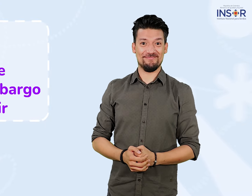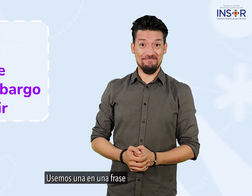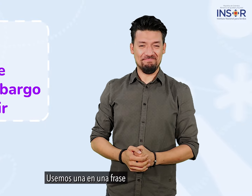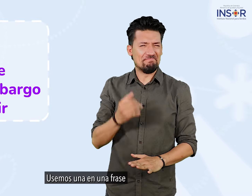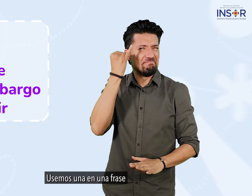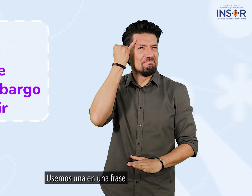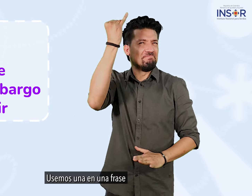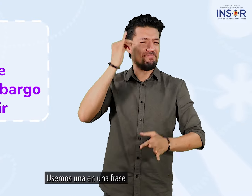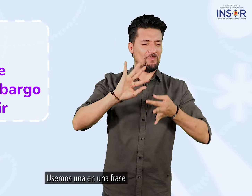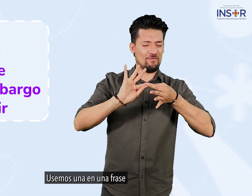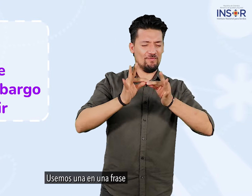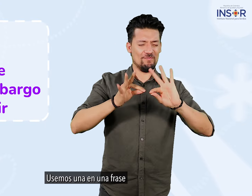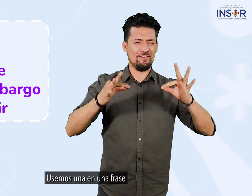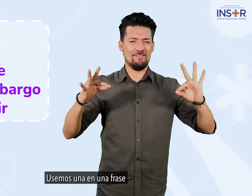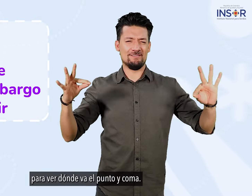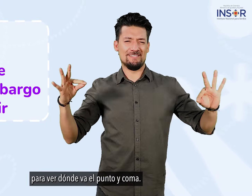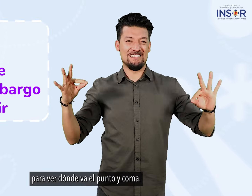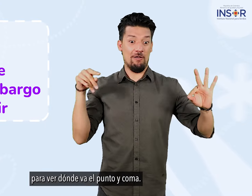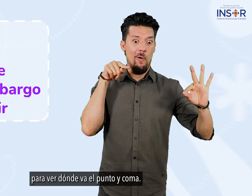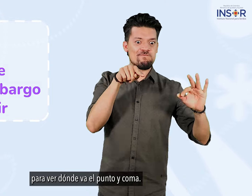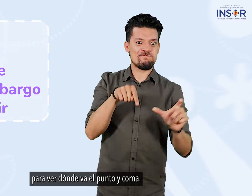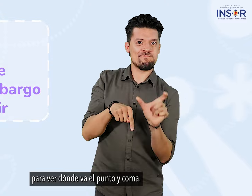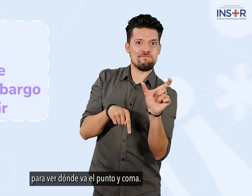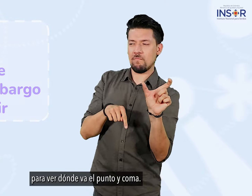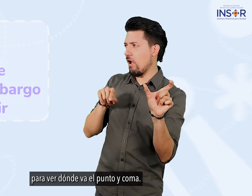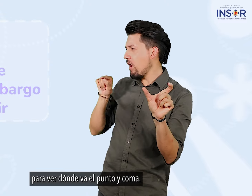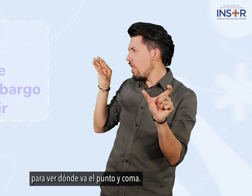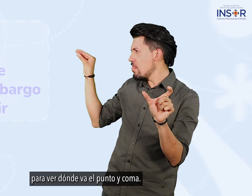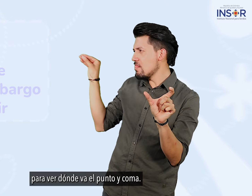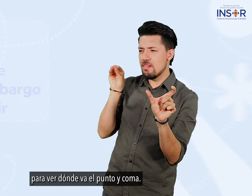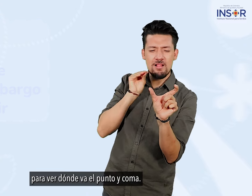usemos una en una frase para ver dónde va el punto y coma